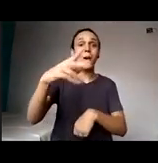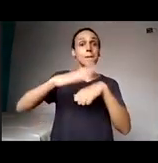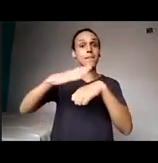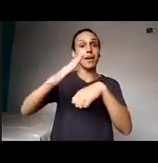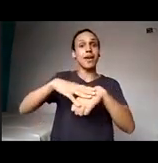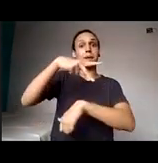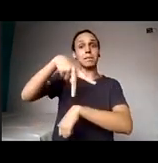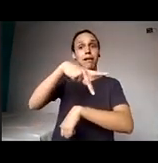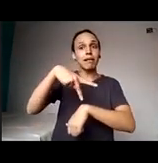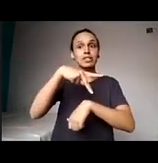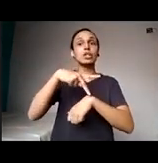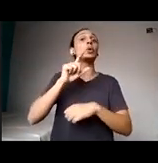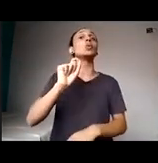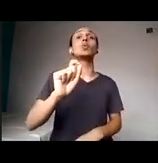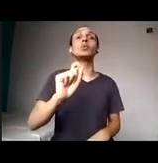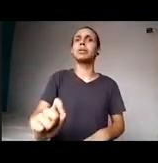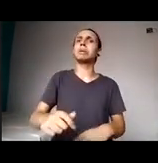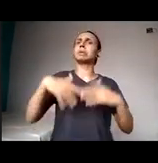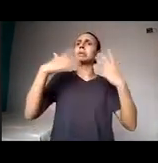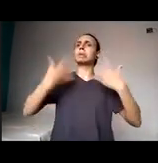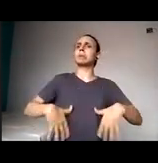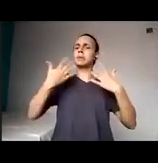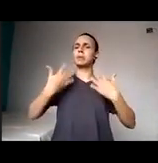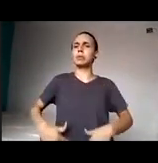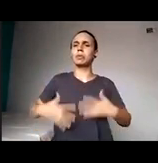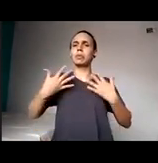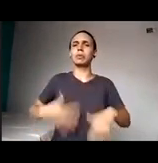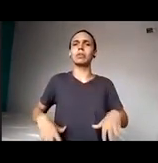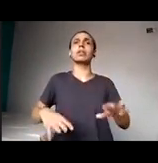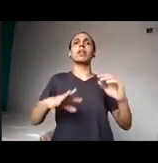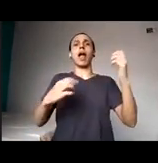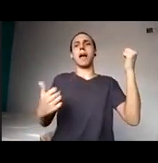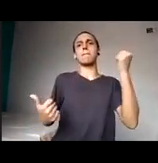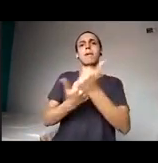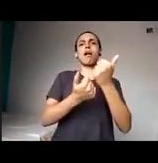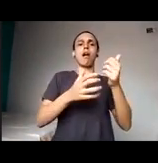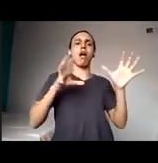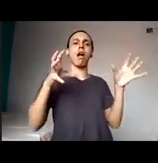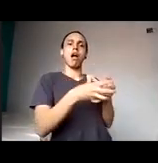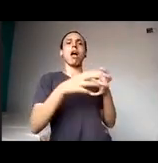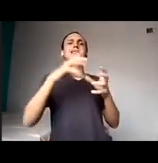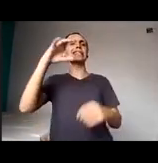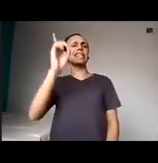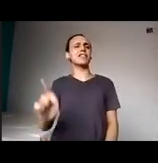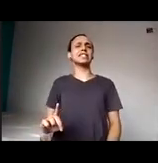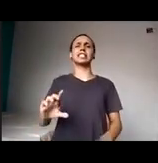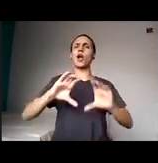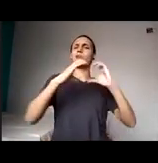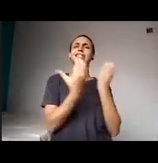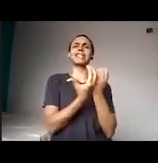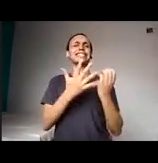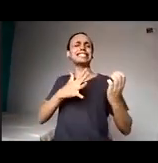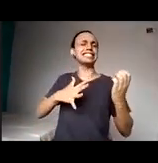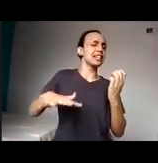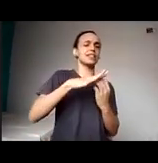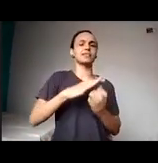verdadeiramente gigantesco em prol de toda a comunidade de pessoas com deficiência. Eu estou incluindo vocês também.